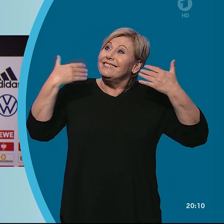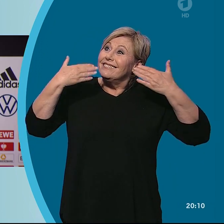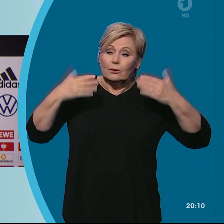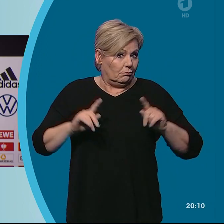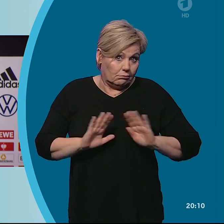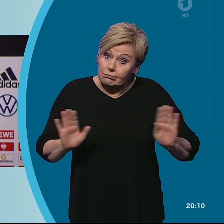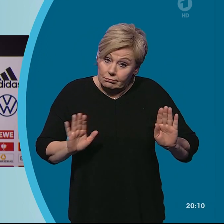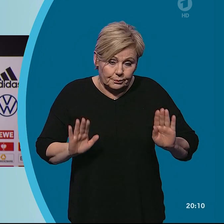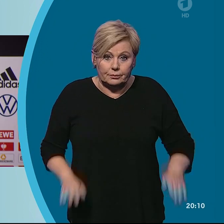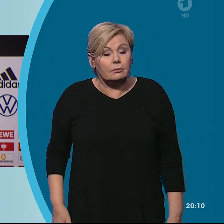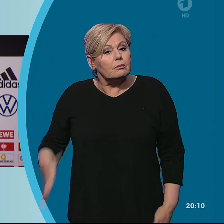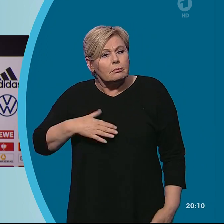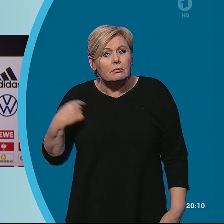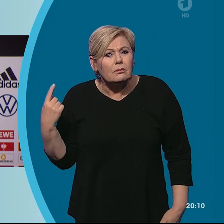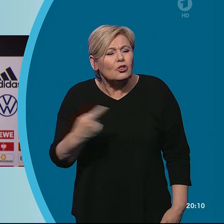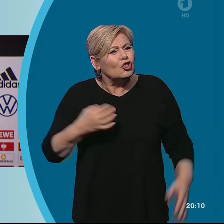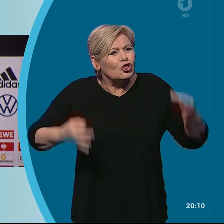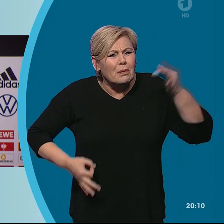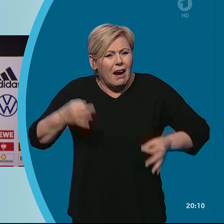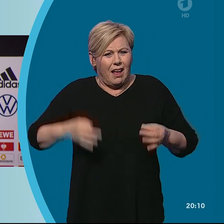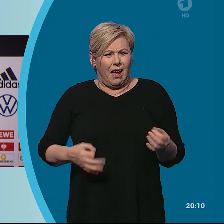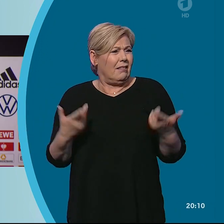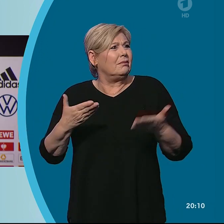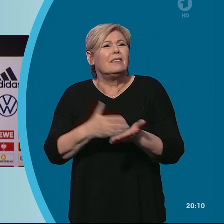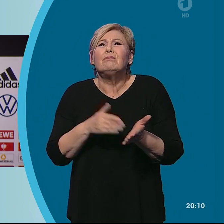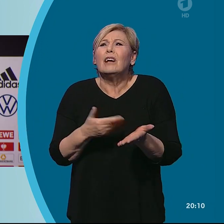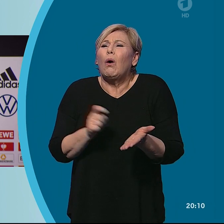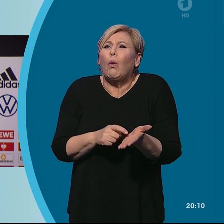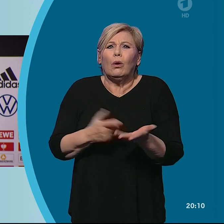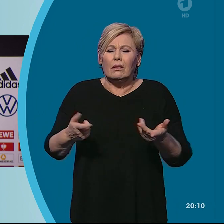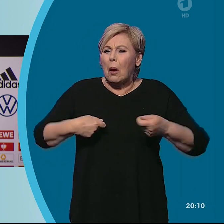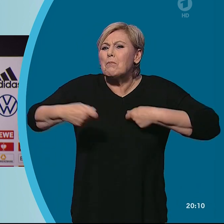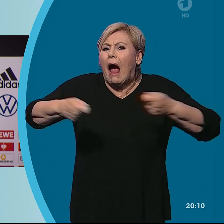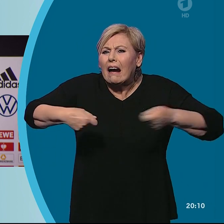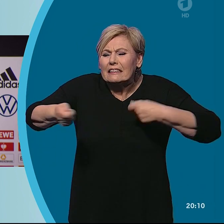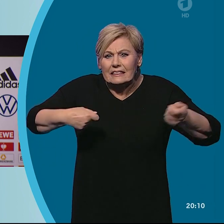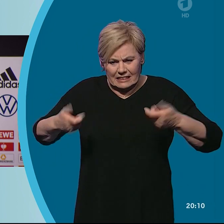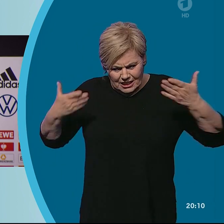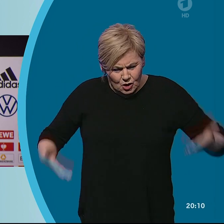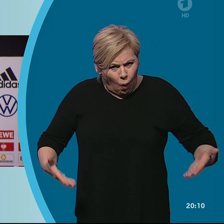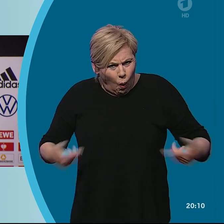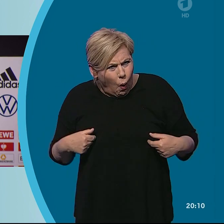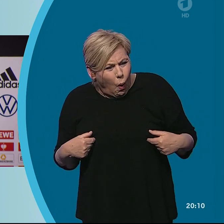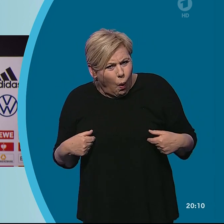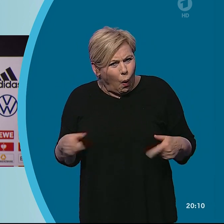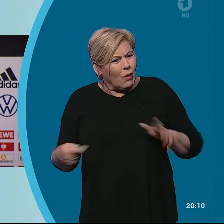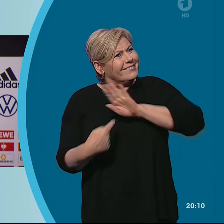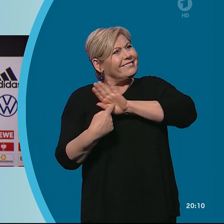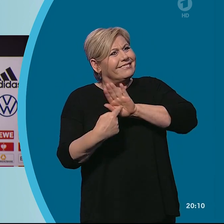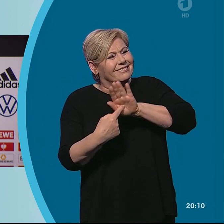aus Marketing-Gründen oder zu Marketing-Zwecken vor so einen Karren sperren lassen,